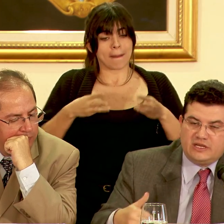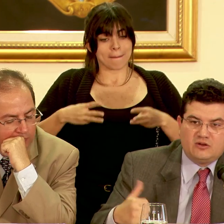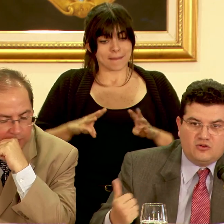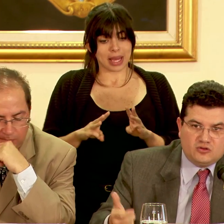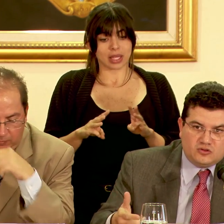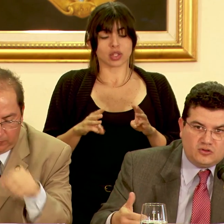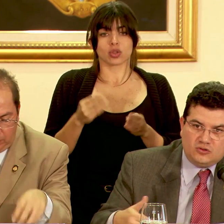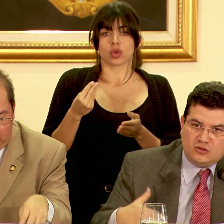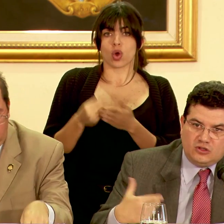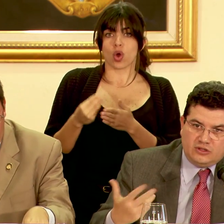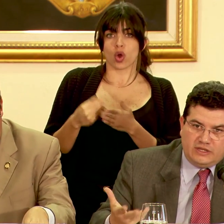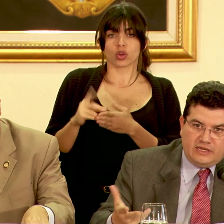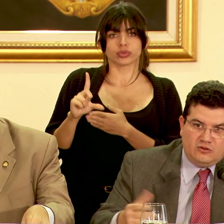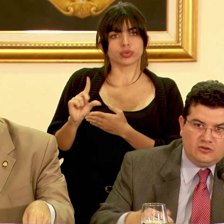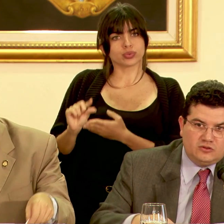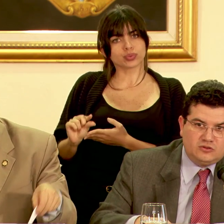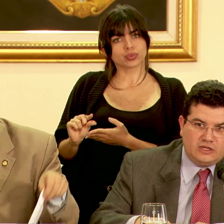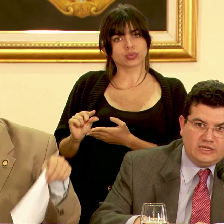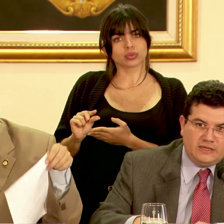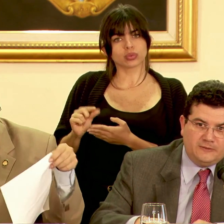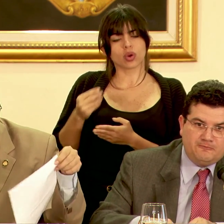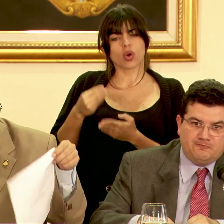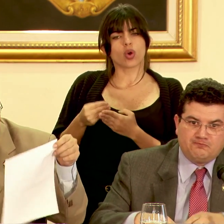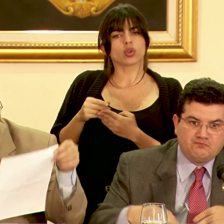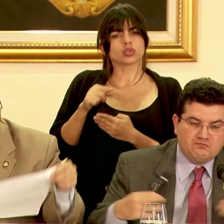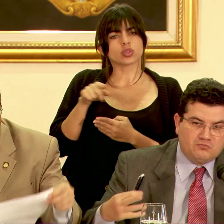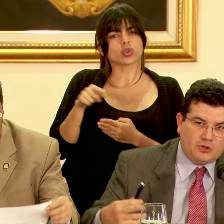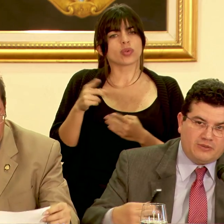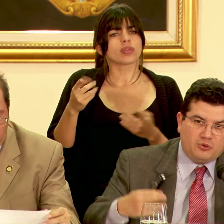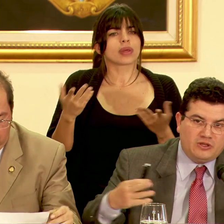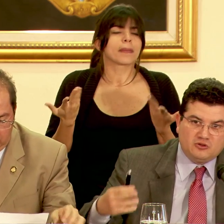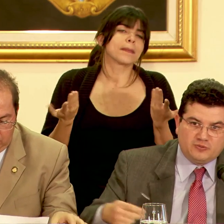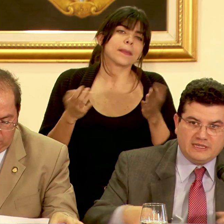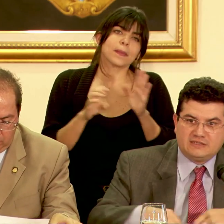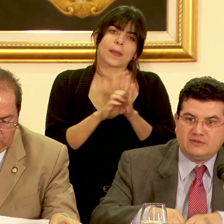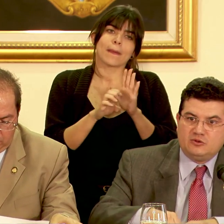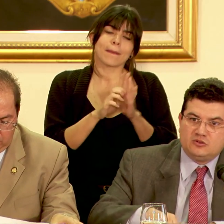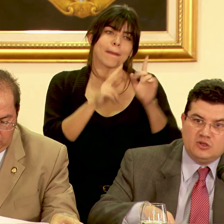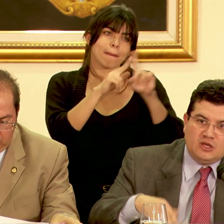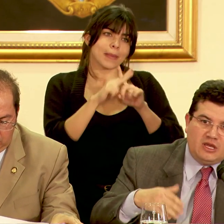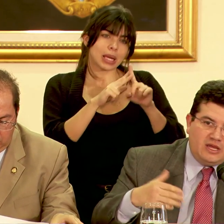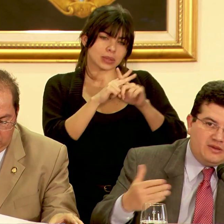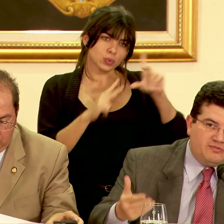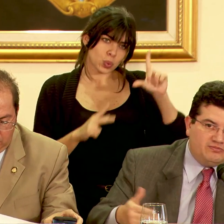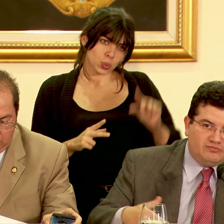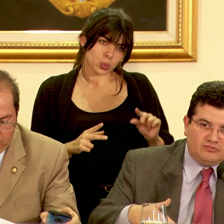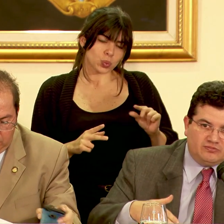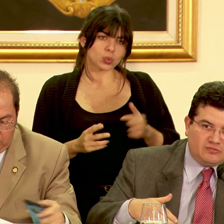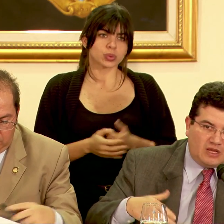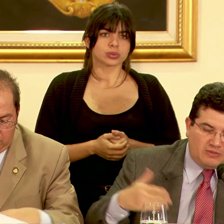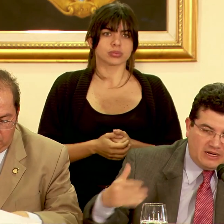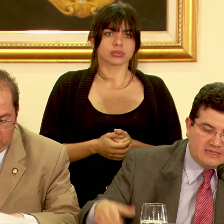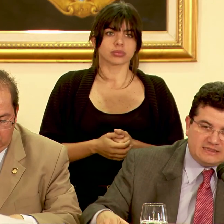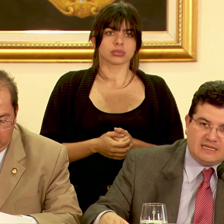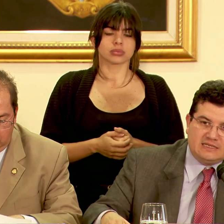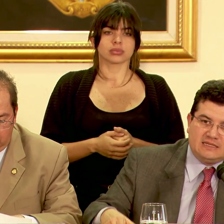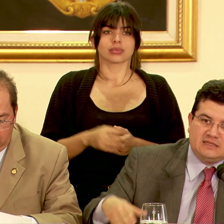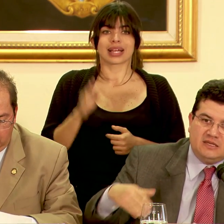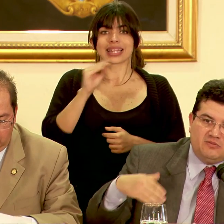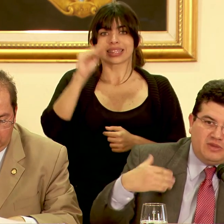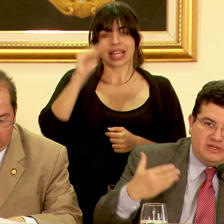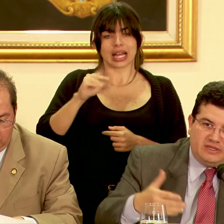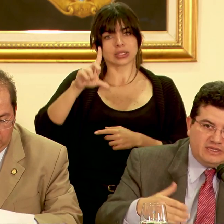reducen el costo de los por ejemplo de los préstamos al bajar las